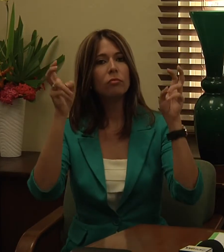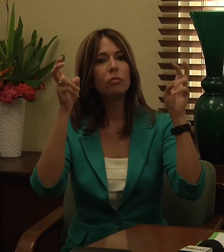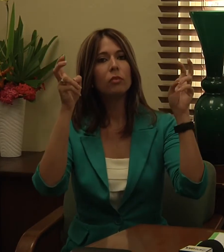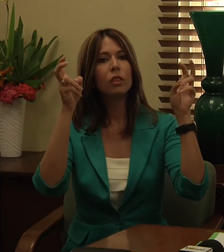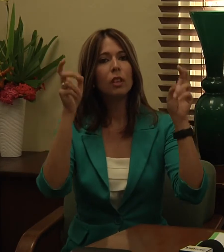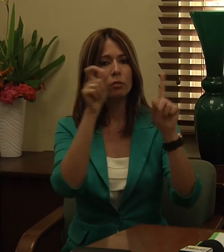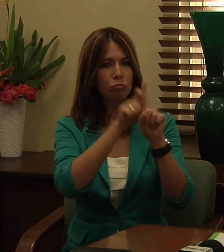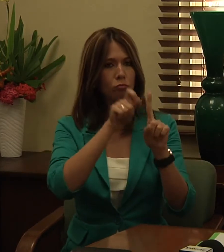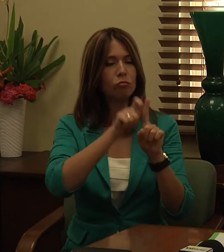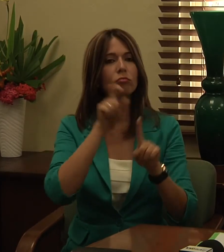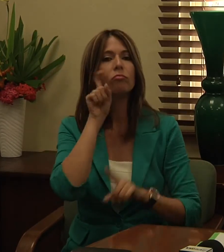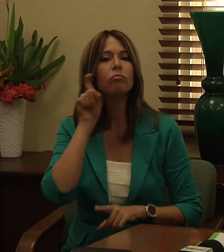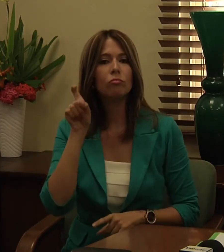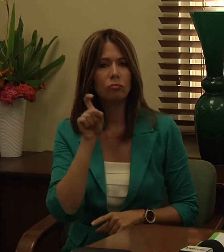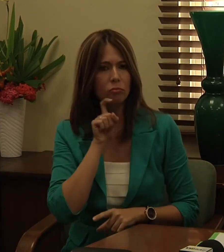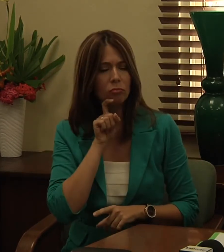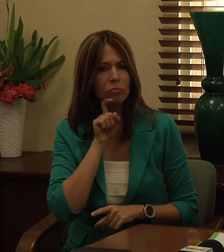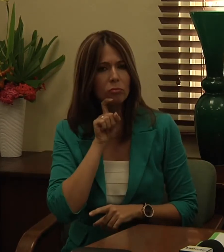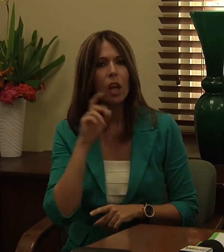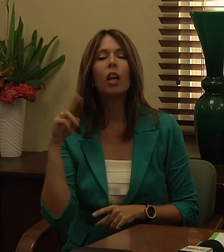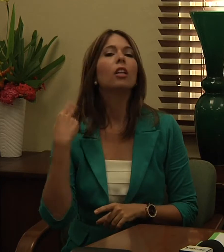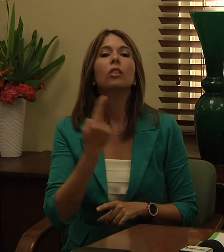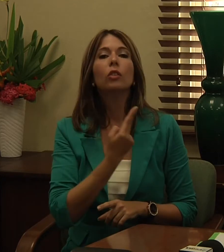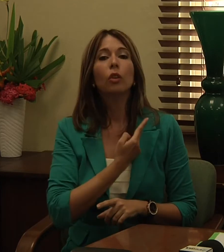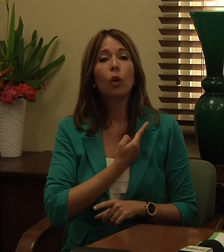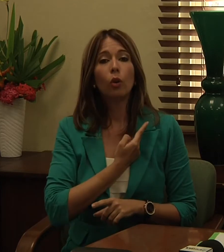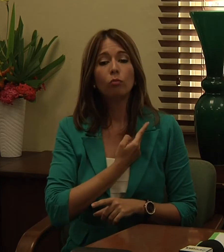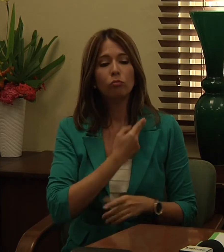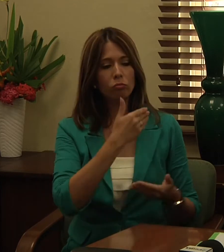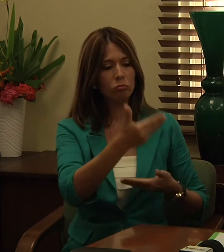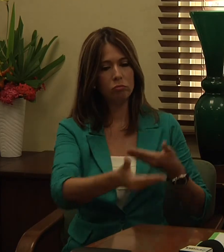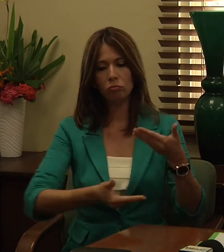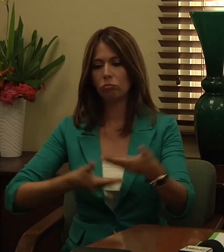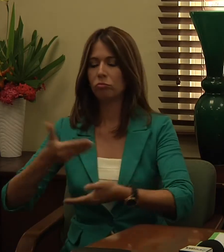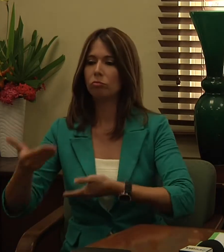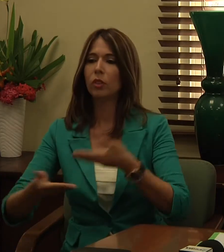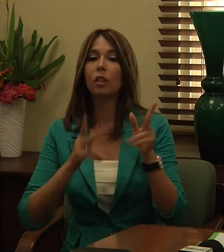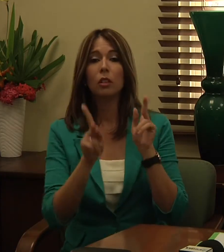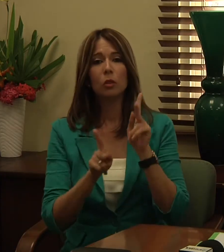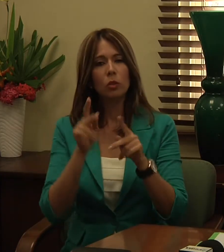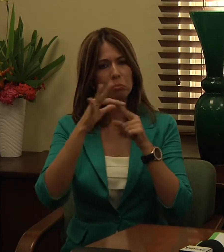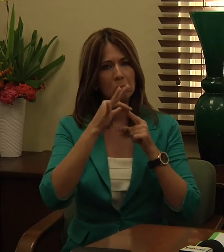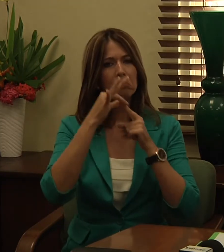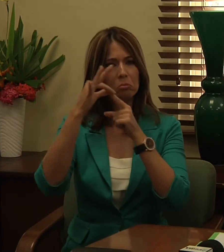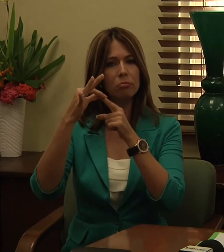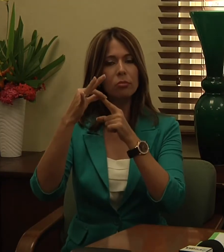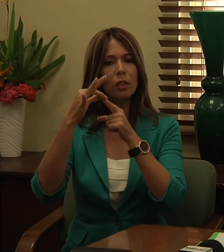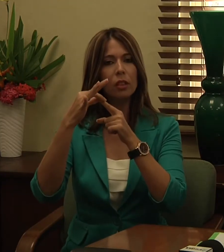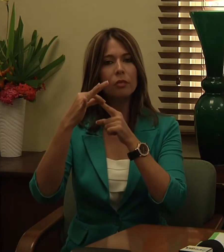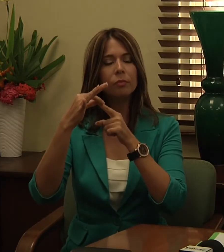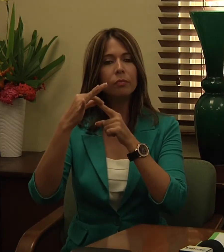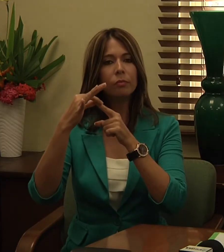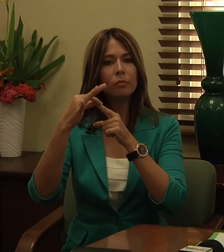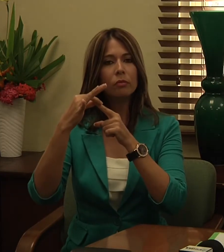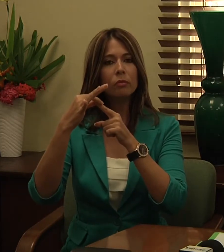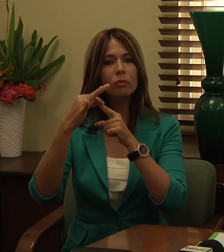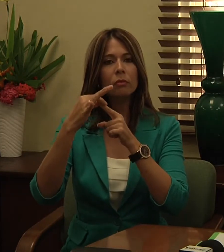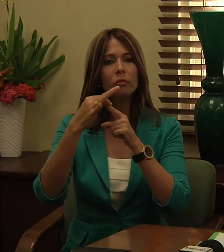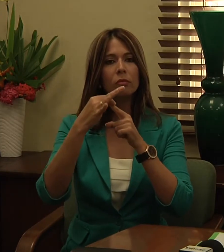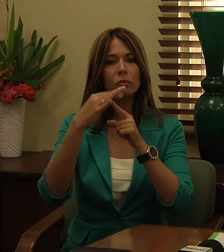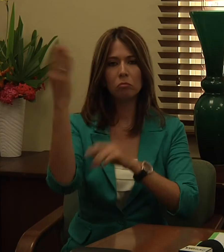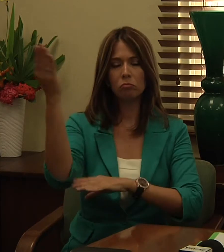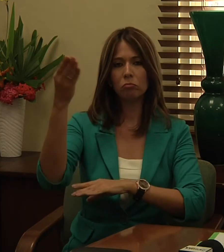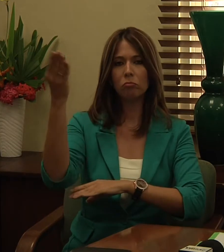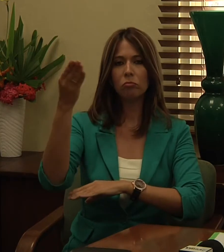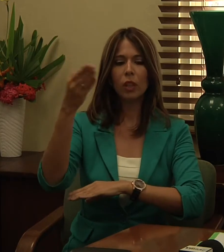donde vamos a tener invitados especiales hablando sobre el proceso que llevamos a cabo